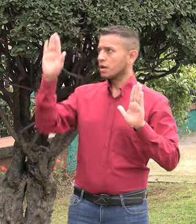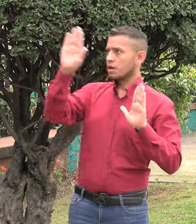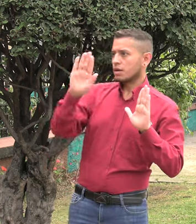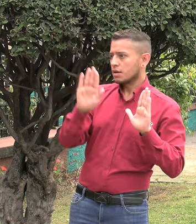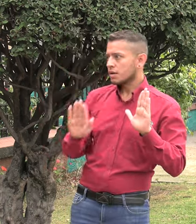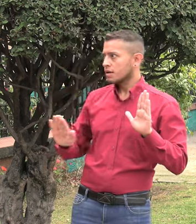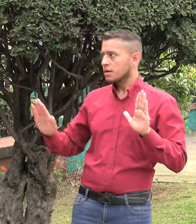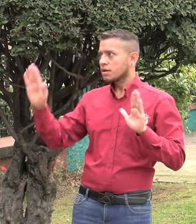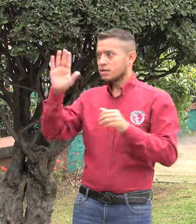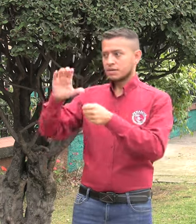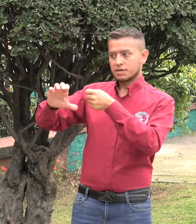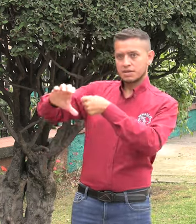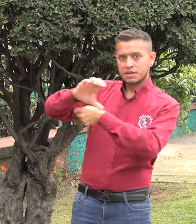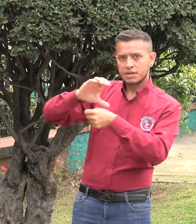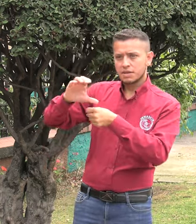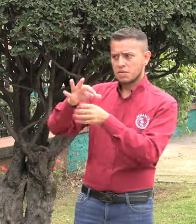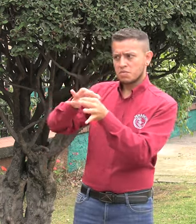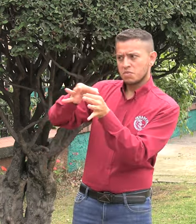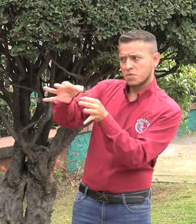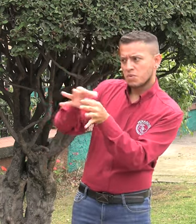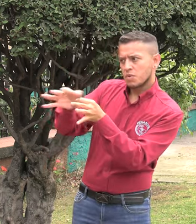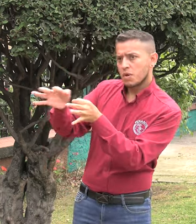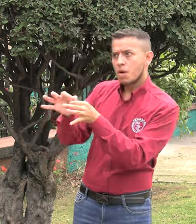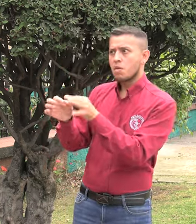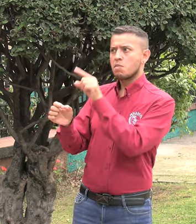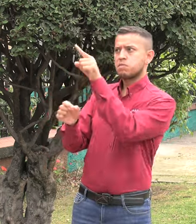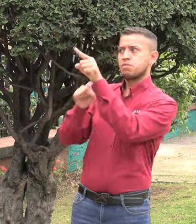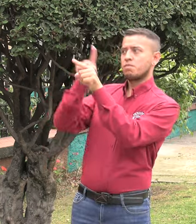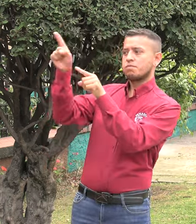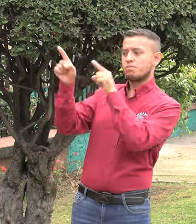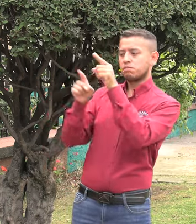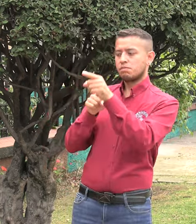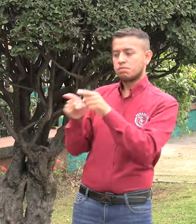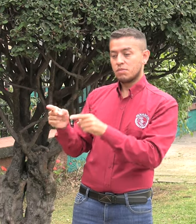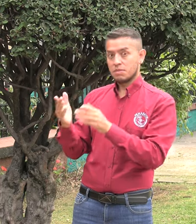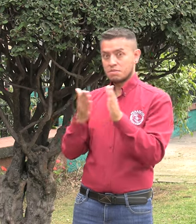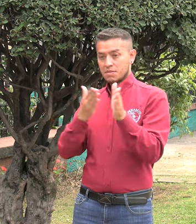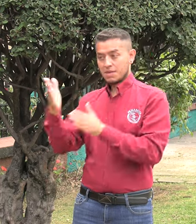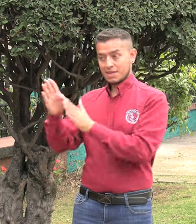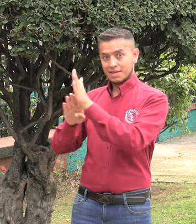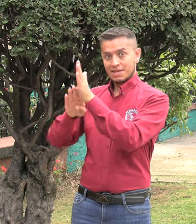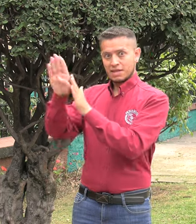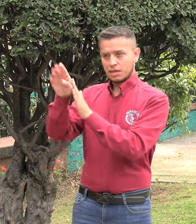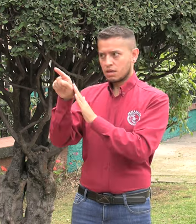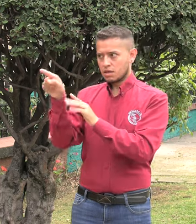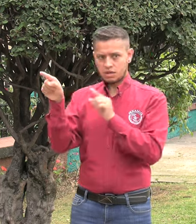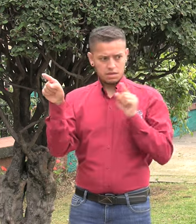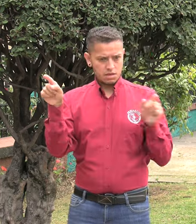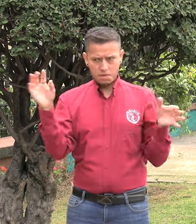Nacional se pueden articular con las acciones de los planes de desarrollo territoriales.